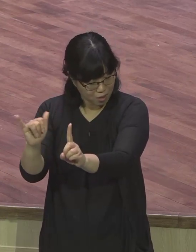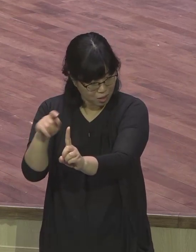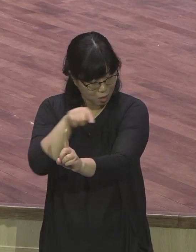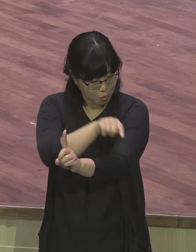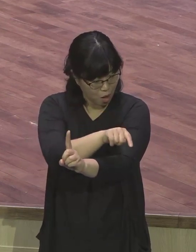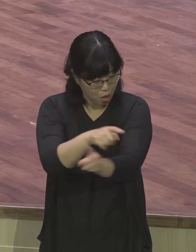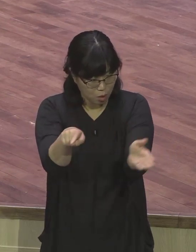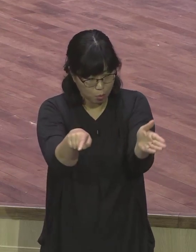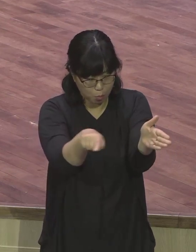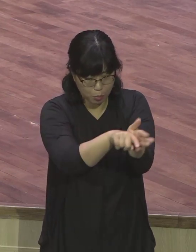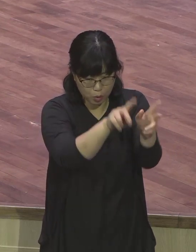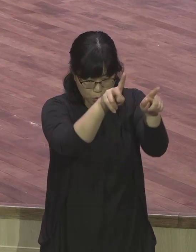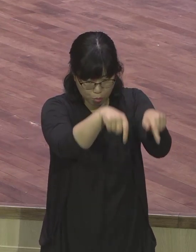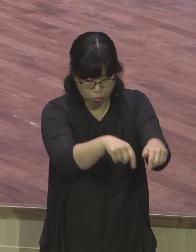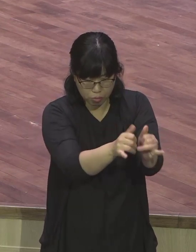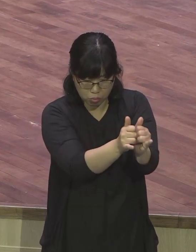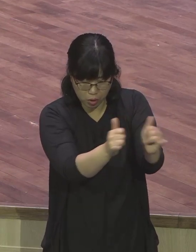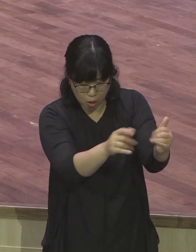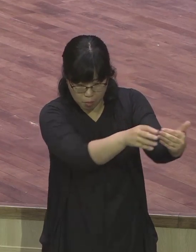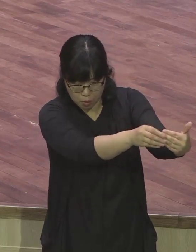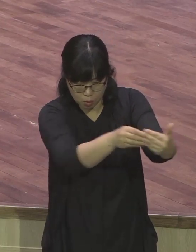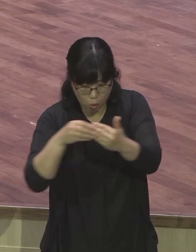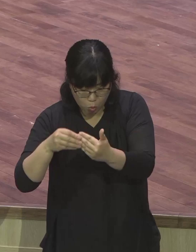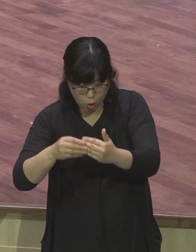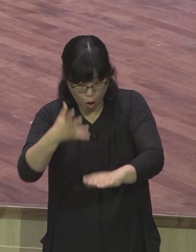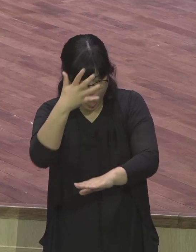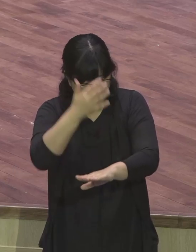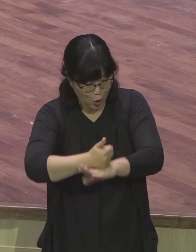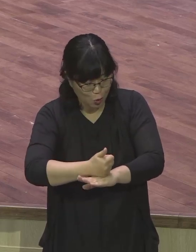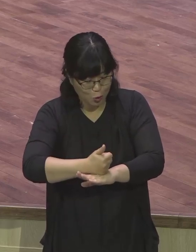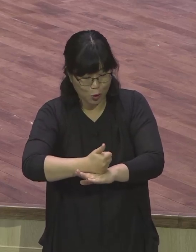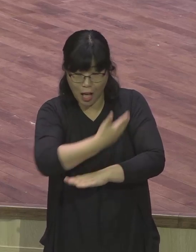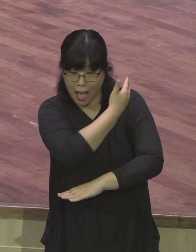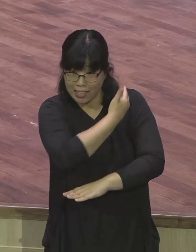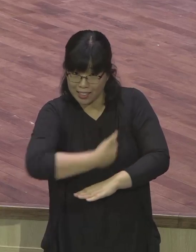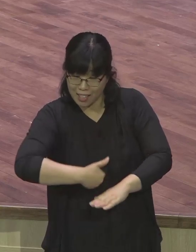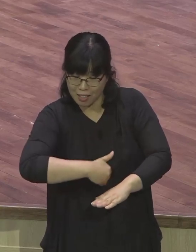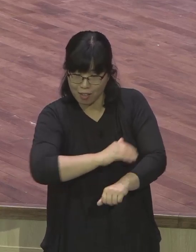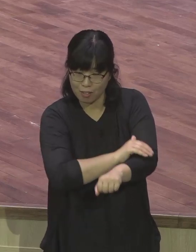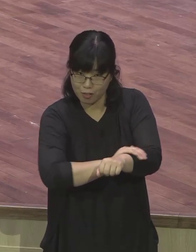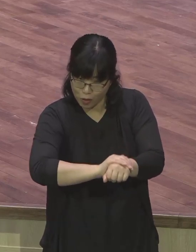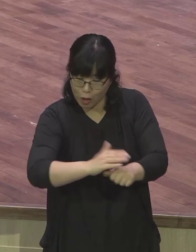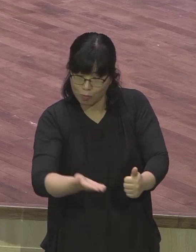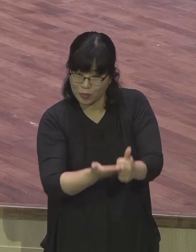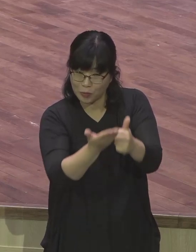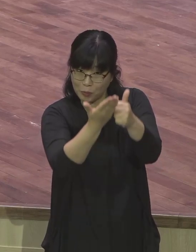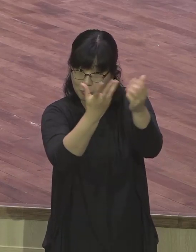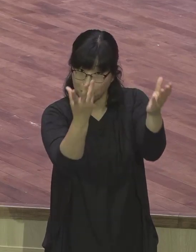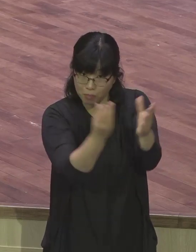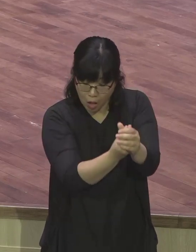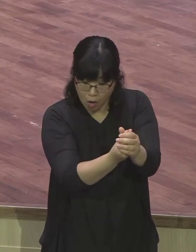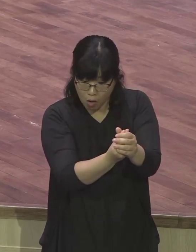축복해 주신 것을 보게 되었습니다 또 이러한 말이 있죠 지금 내 옆에 내가 직접